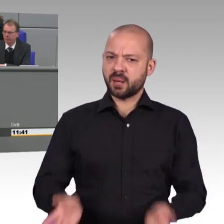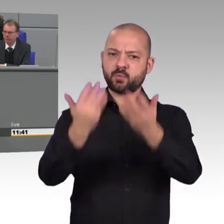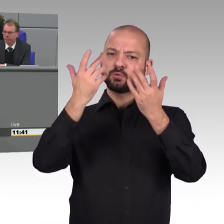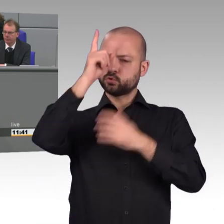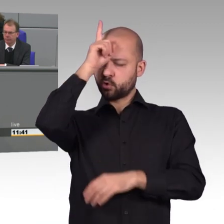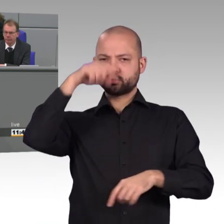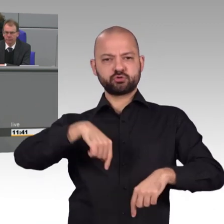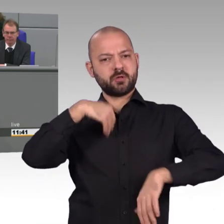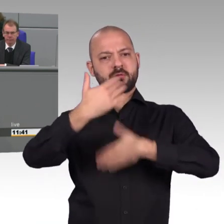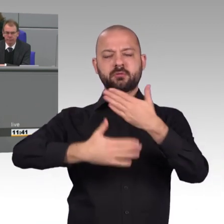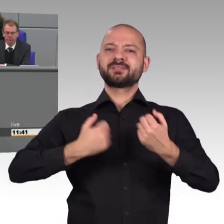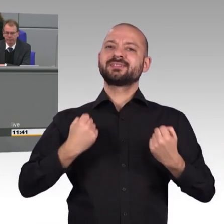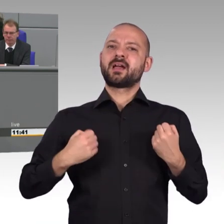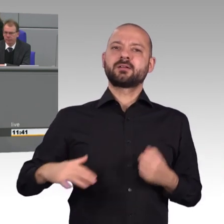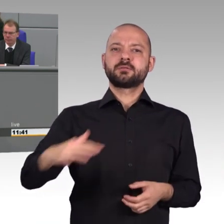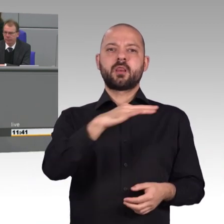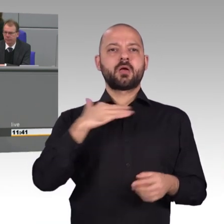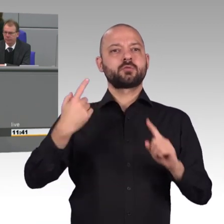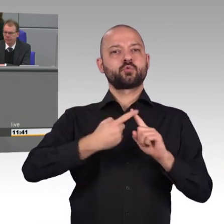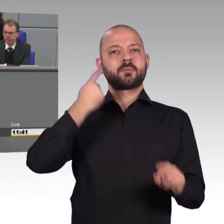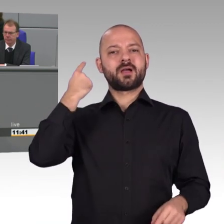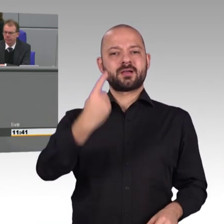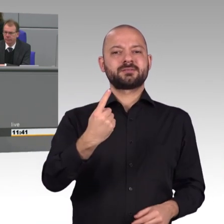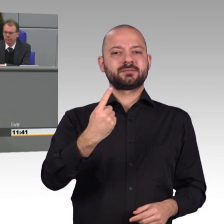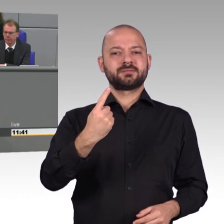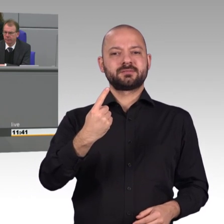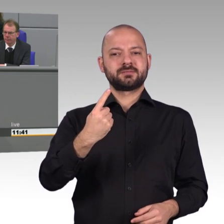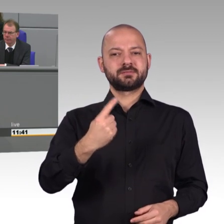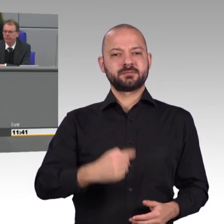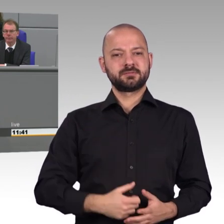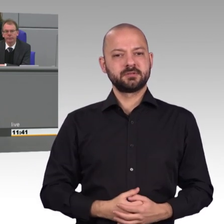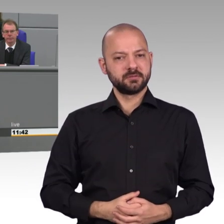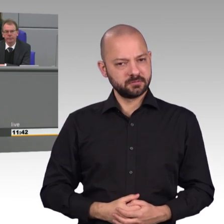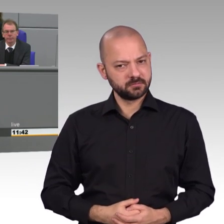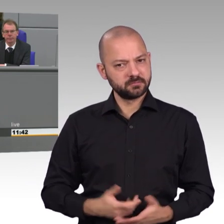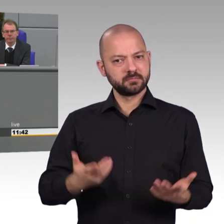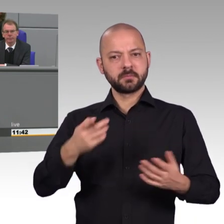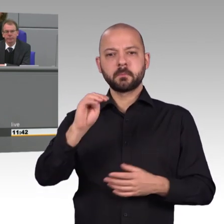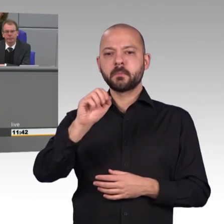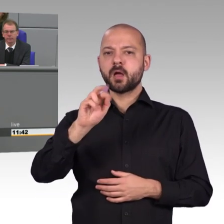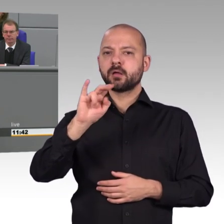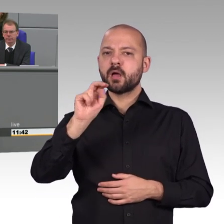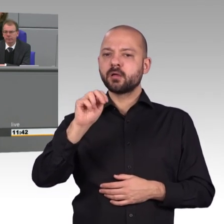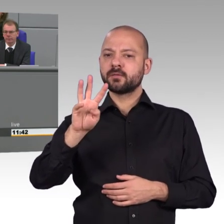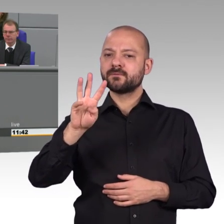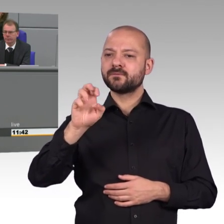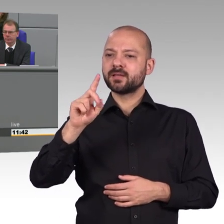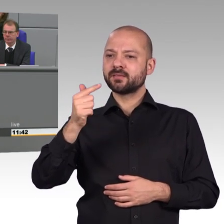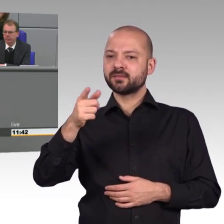Papier ist geduldig und Sie müssen Gesetze machen. Unterstützen Sie die Kryptographie-Forschung. Lösen Sie